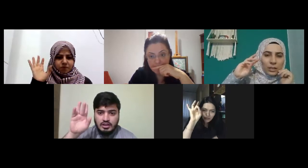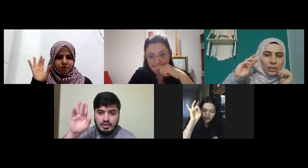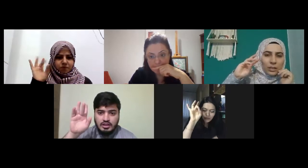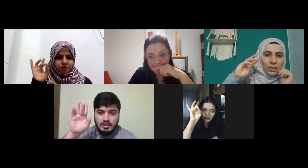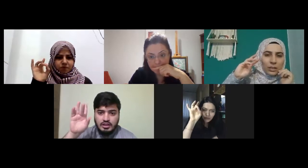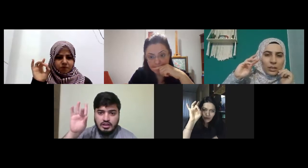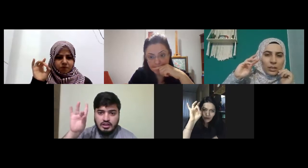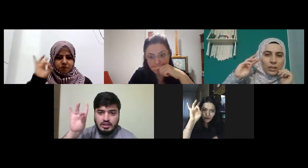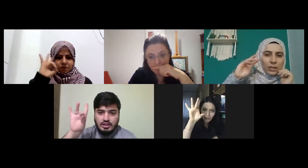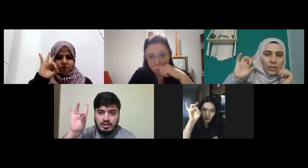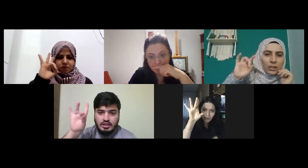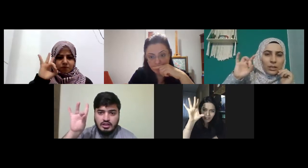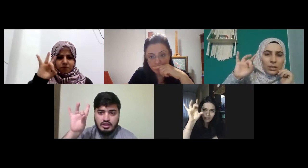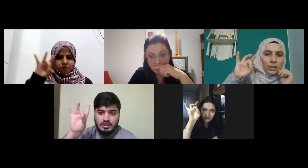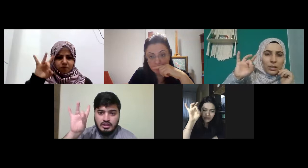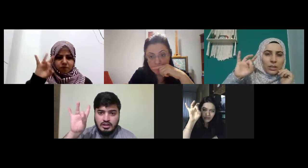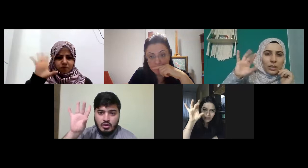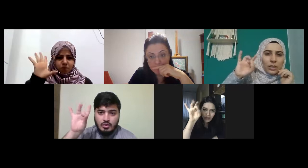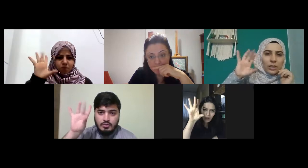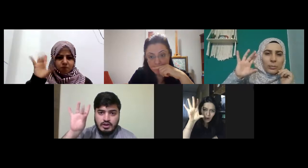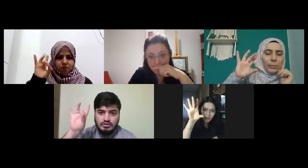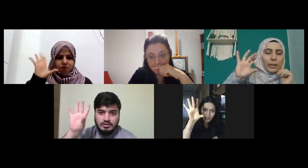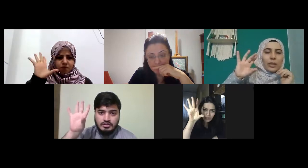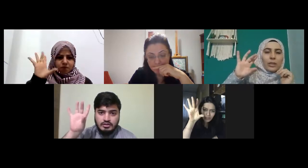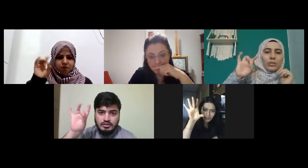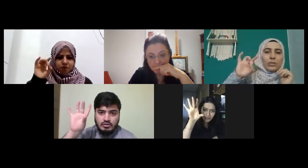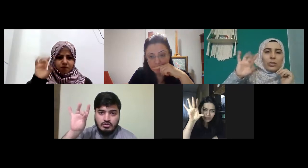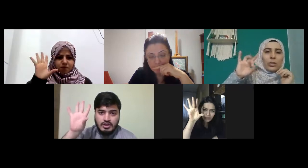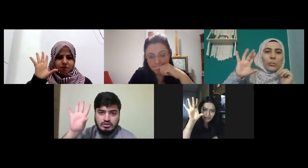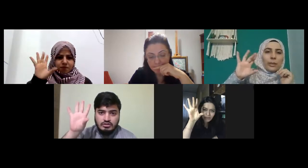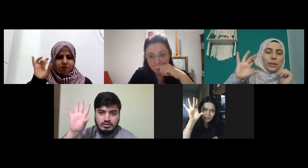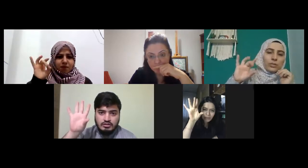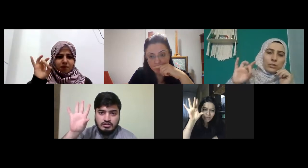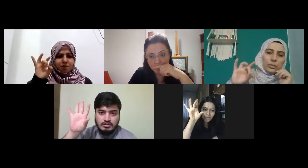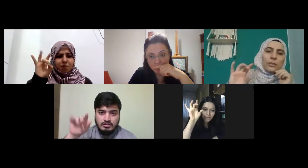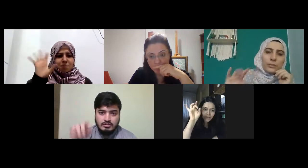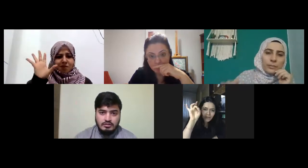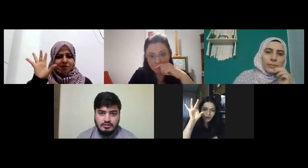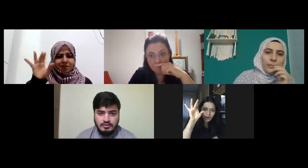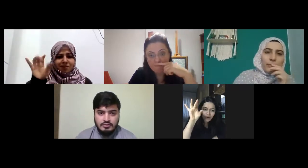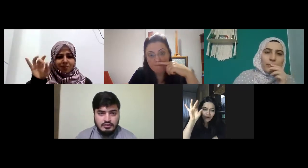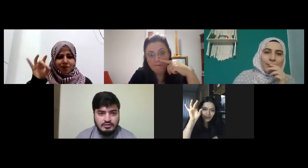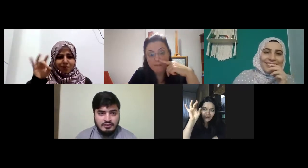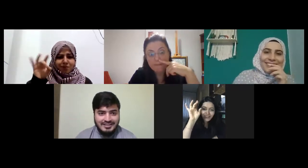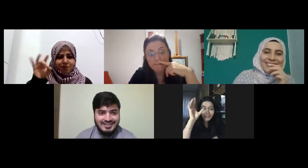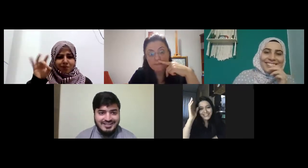baş parmağım on beş on beş ne böyle marjinal gitmişler bu sefer